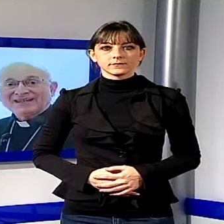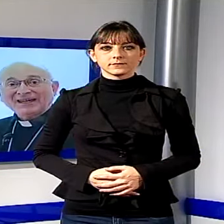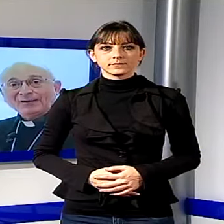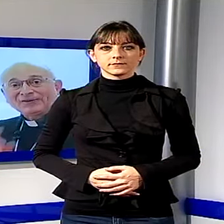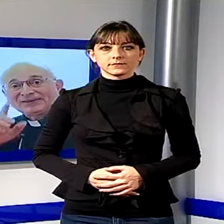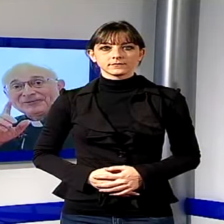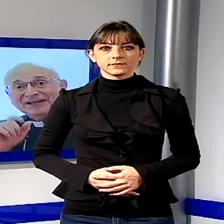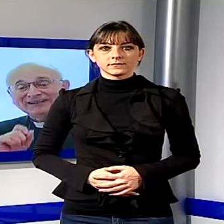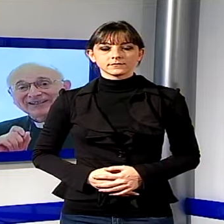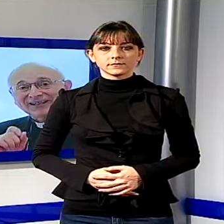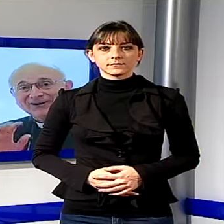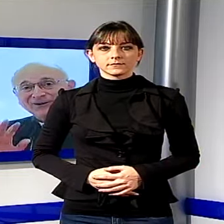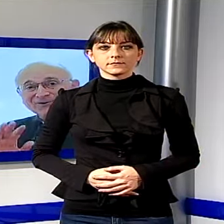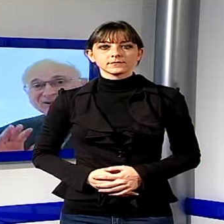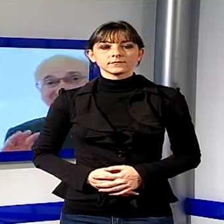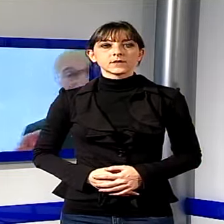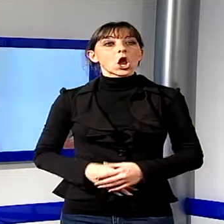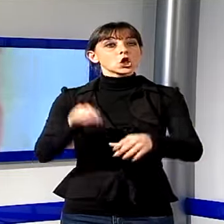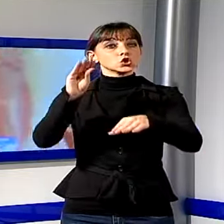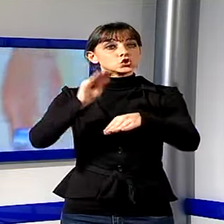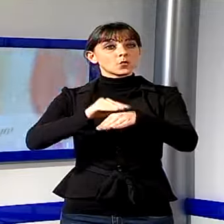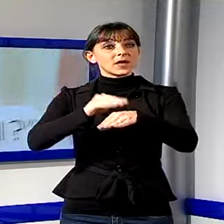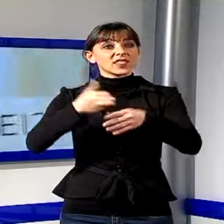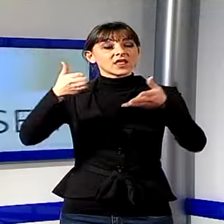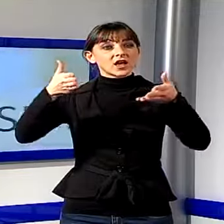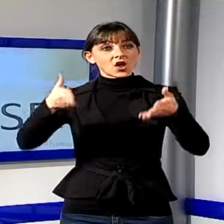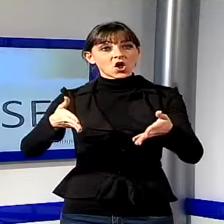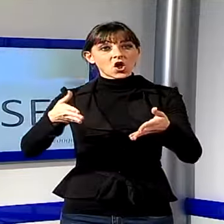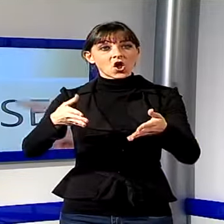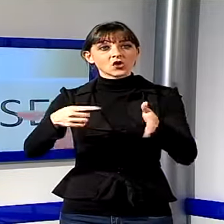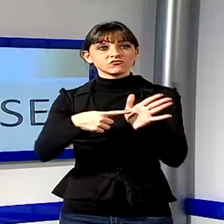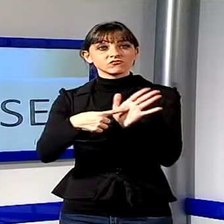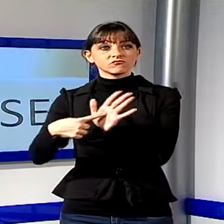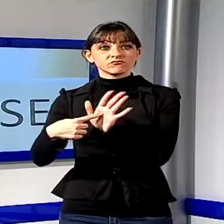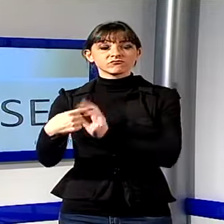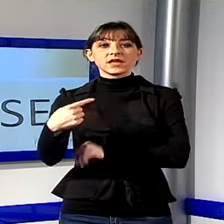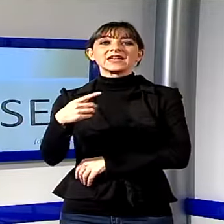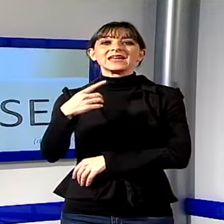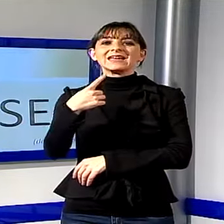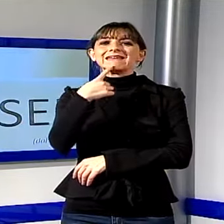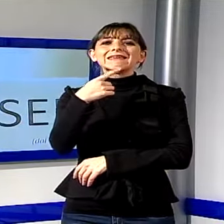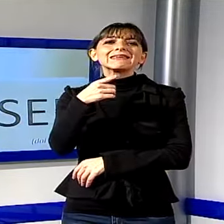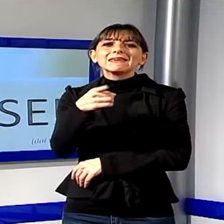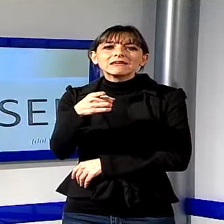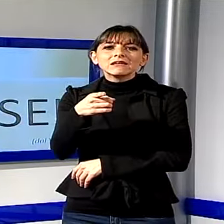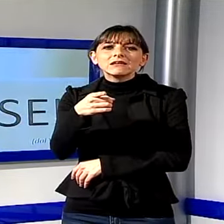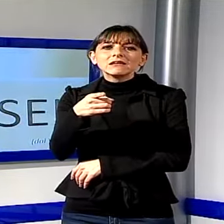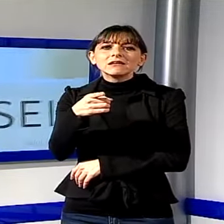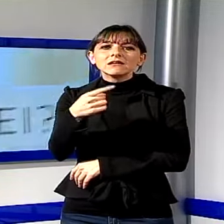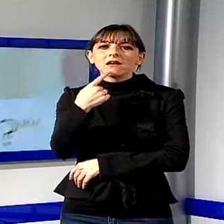Questa domanda che oggi, alla luce della parola di Dio, vi pongo chi sei? Chi sei? Riferita al